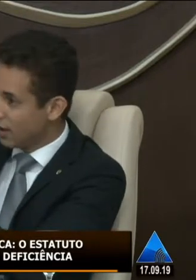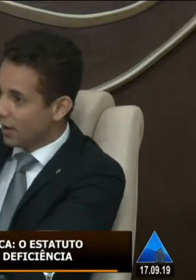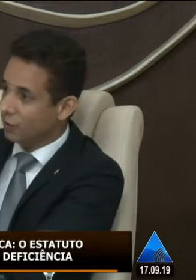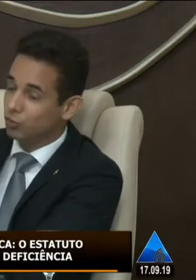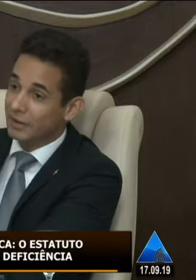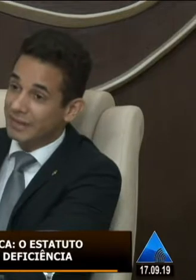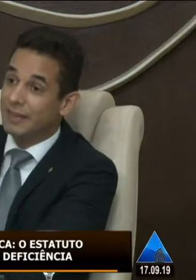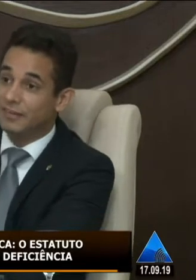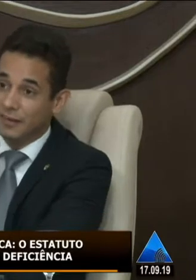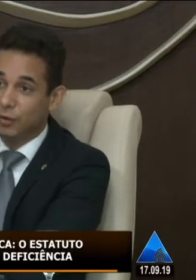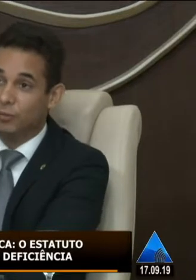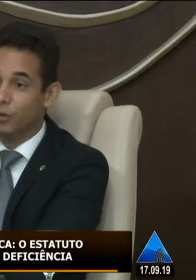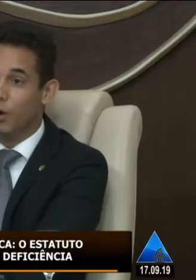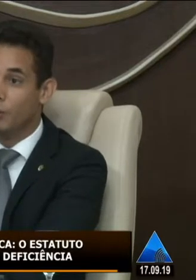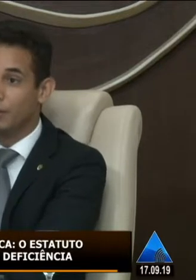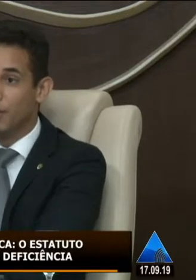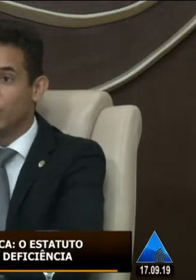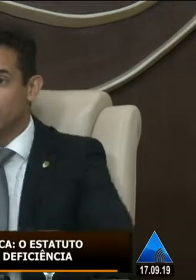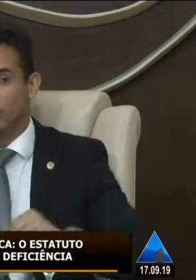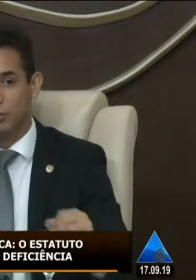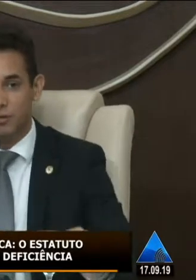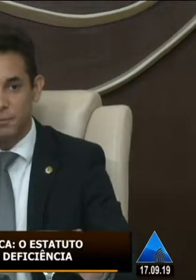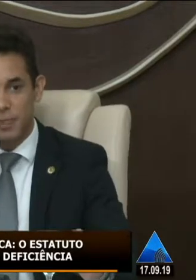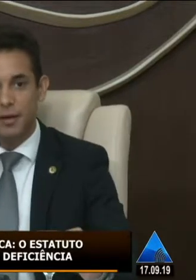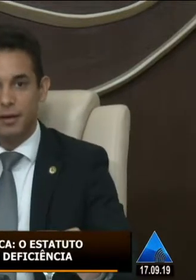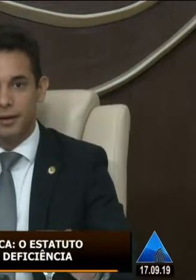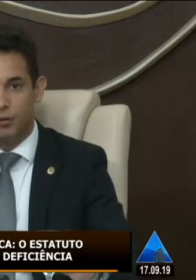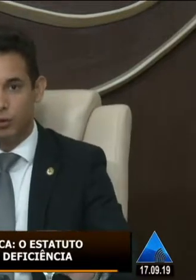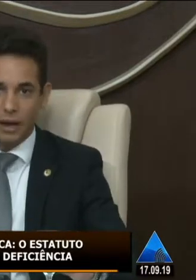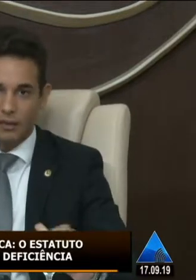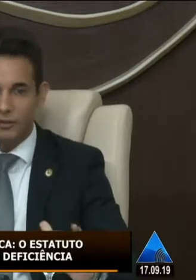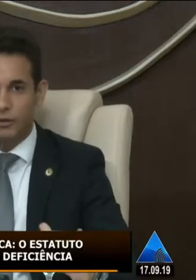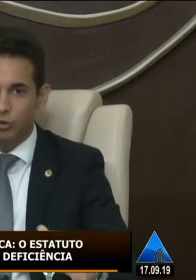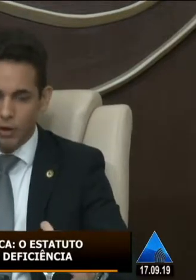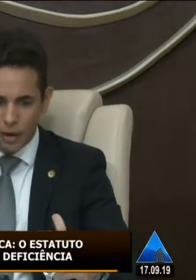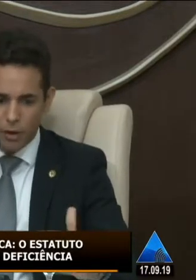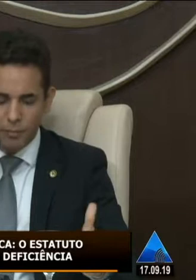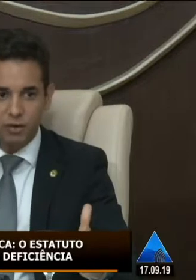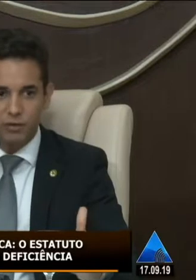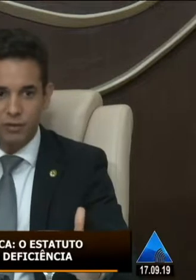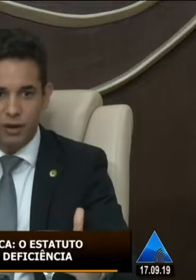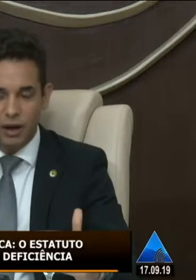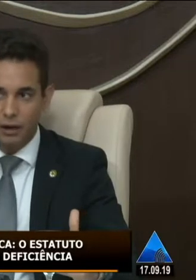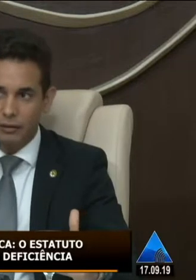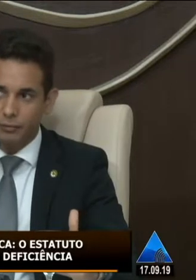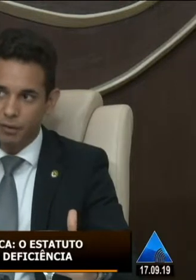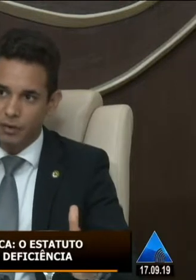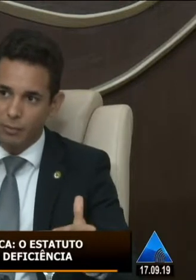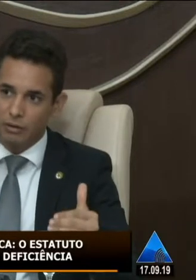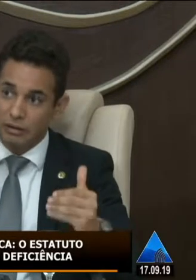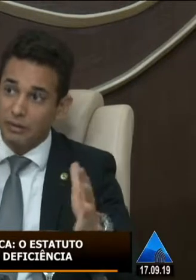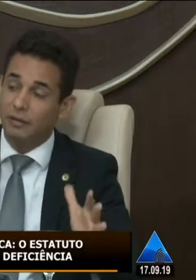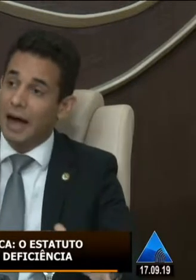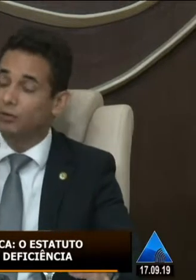a sua indignação porque realmente a maioria dos temas que foram tratados aqui hoje é realmente para a gente ficar para